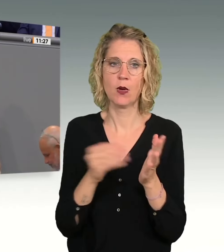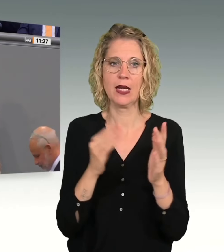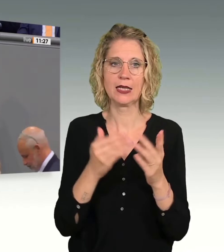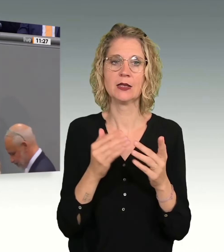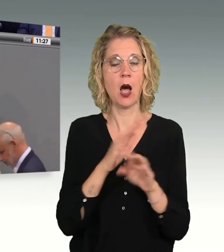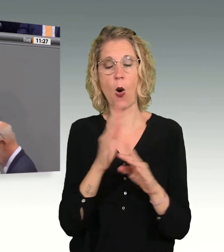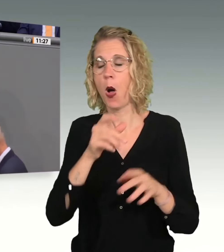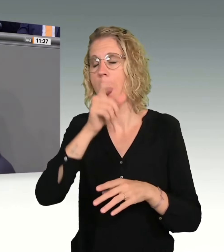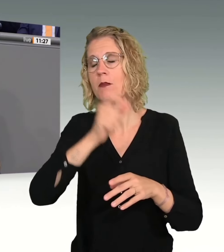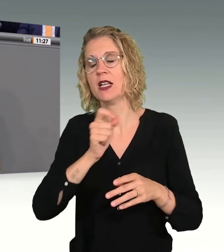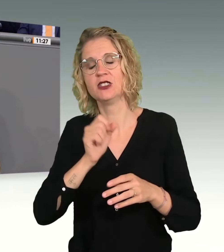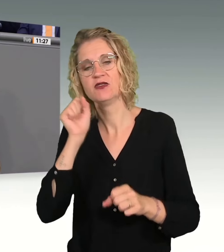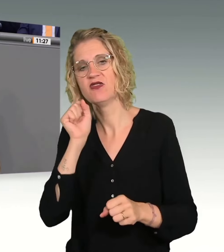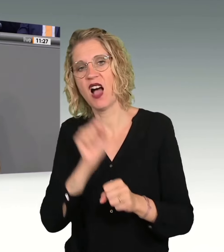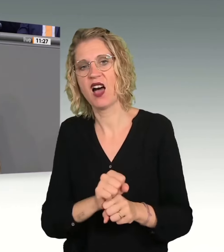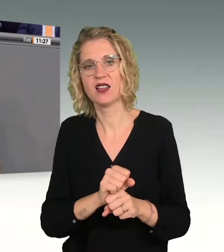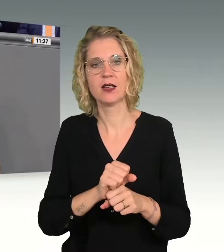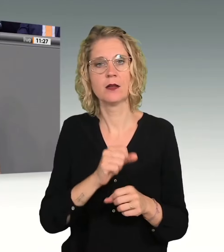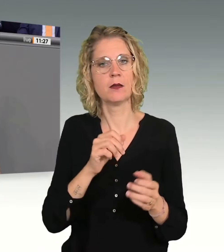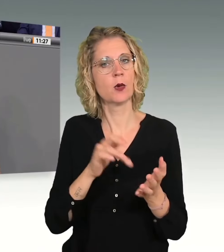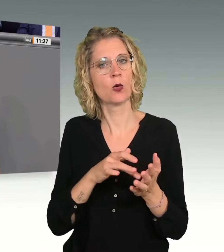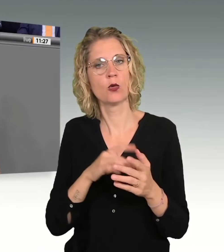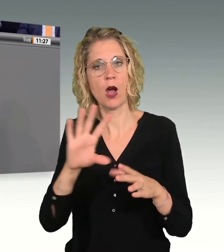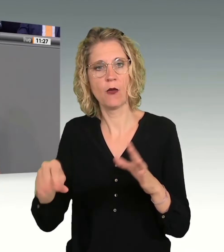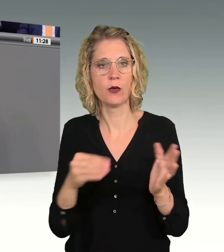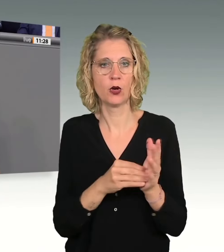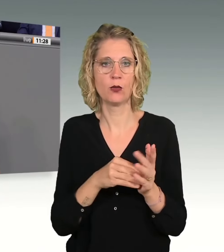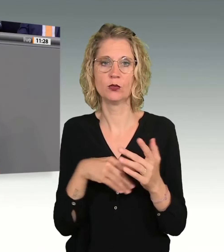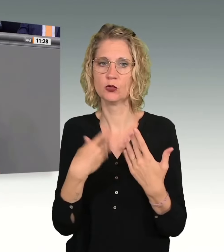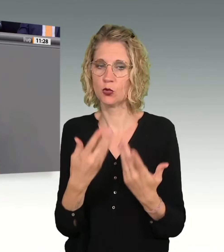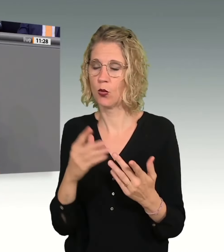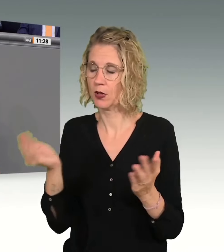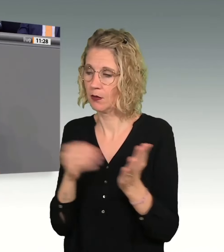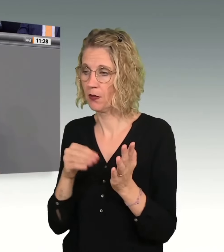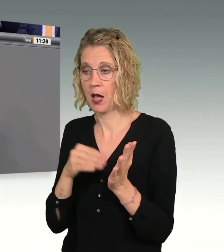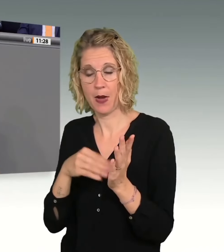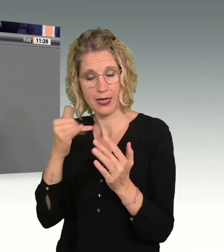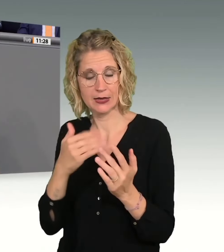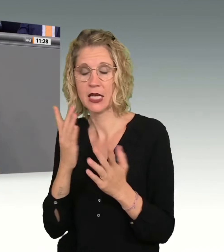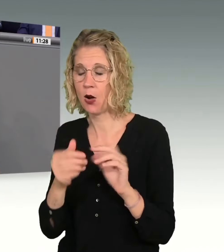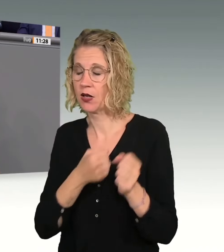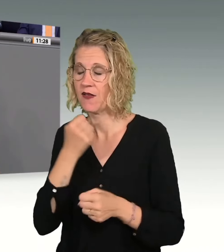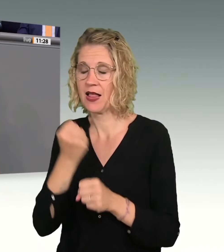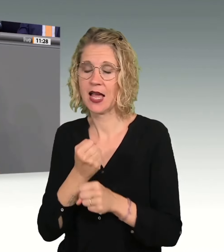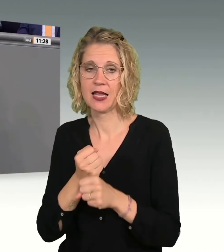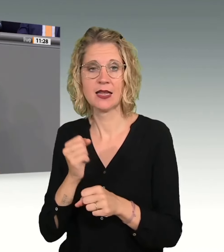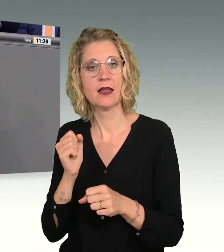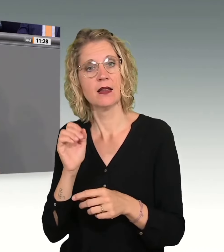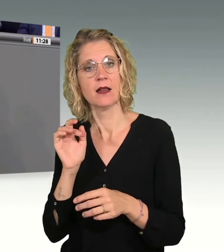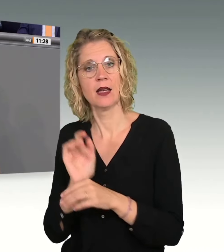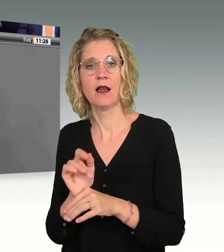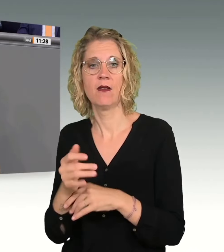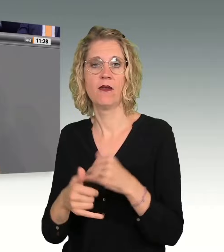Sie wollen Täter besser abschrecken. Das ist begrüßenswert. Aber für Abschränkung ist nicht die